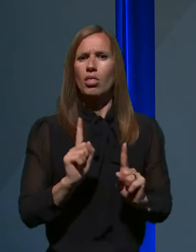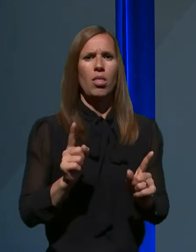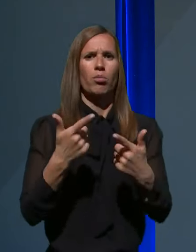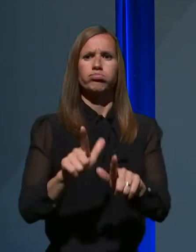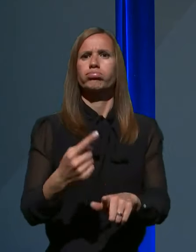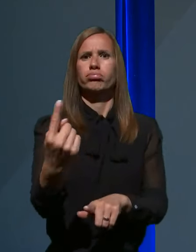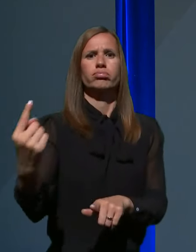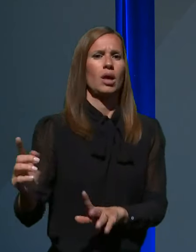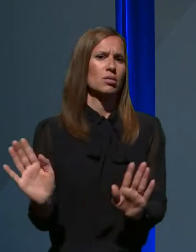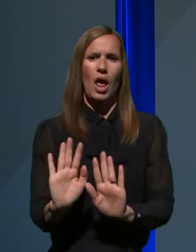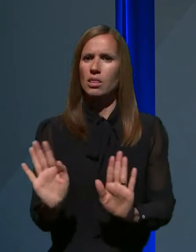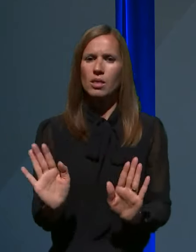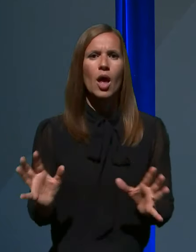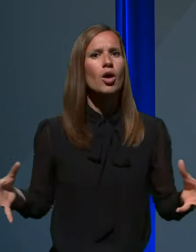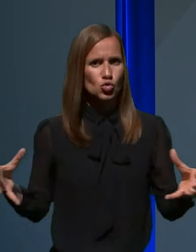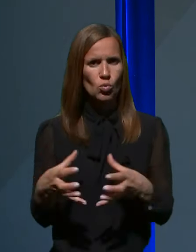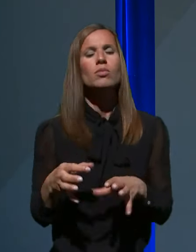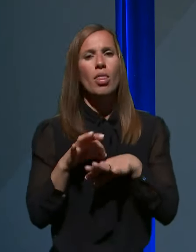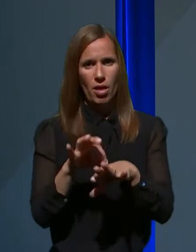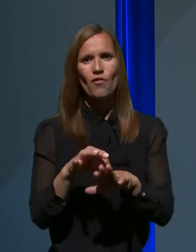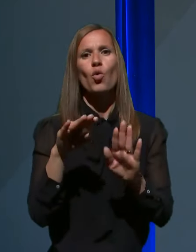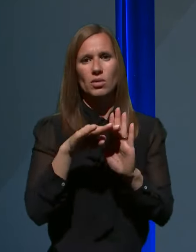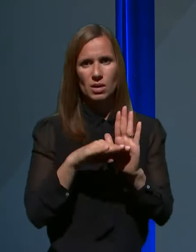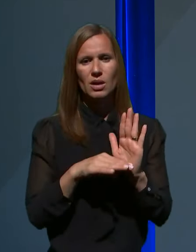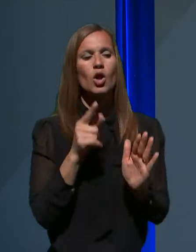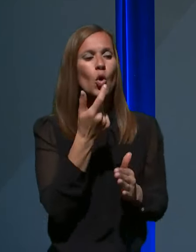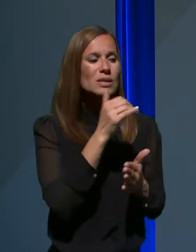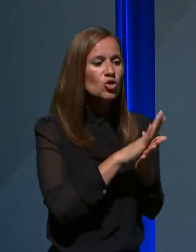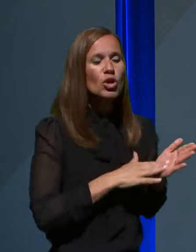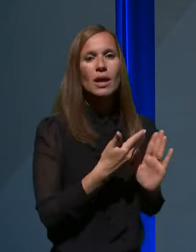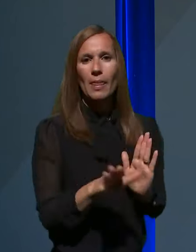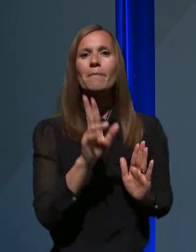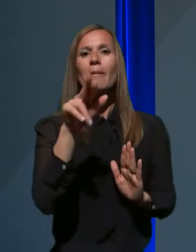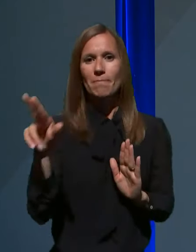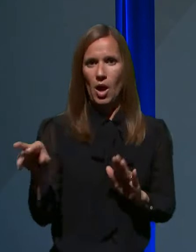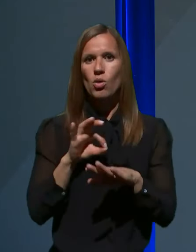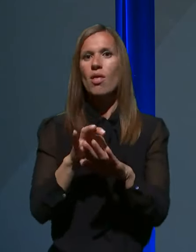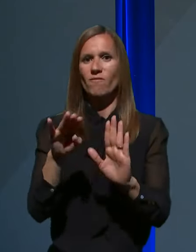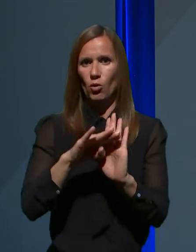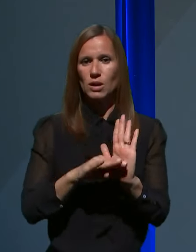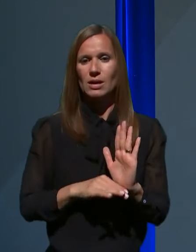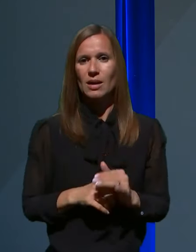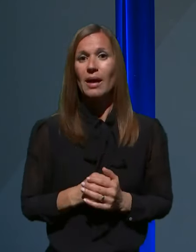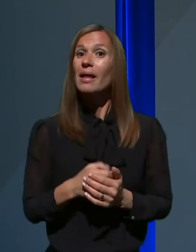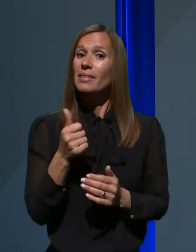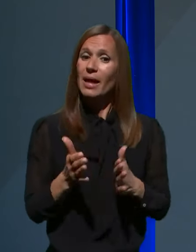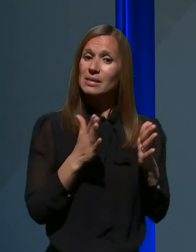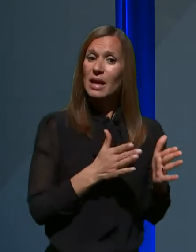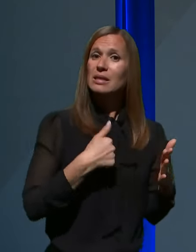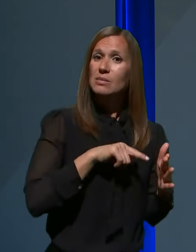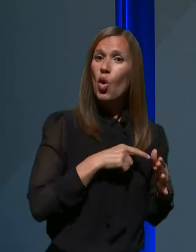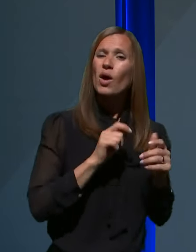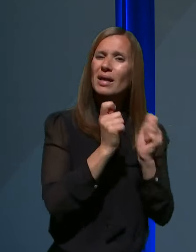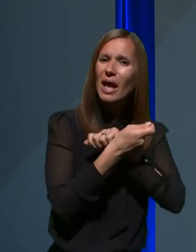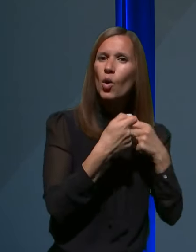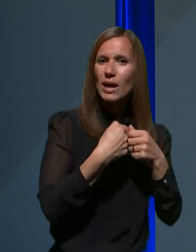pravi navodila so že od samega začetka. Morate veriti, da smo na eni strani reorganizirali in prilagodili za